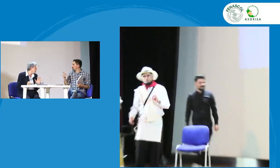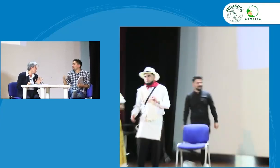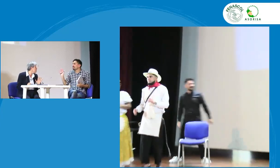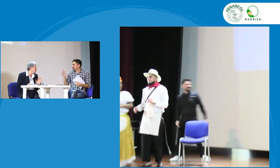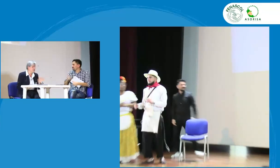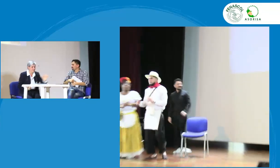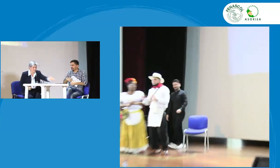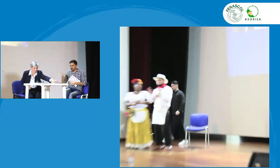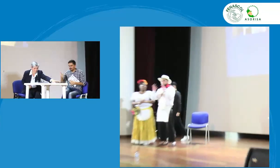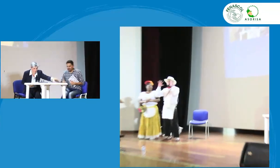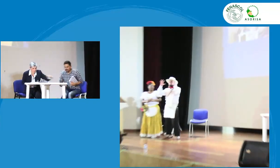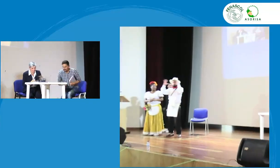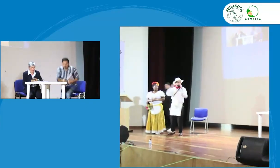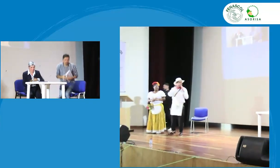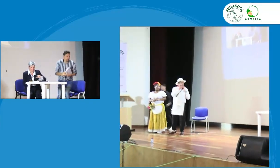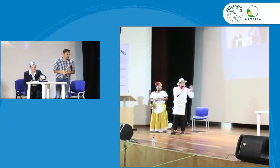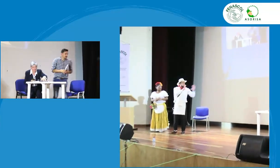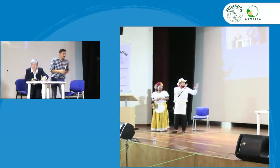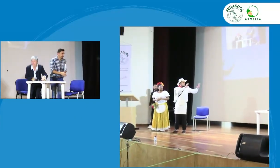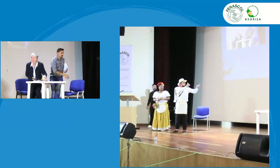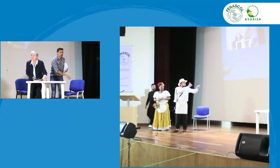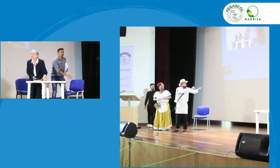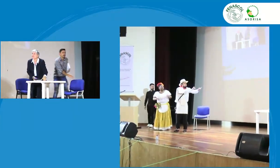Excelente, muy bien, aplausos por favor, quédense ahí.